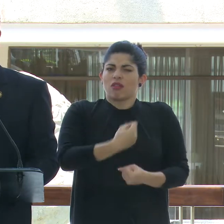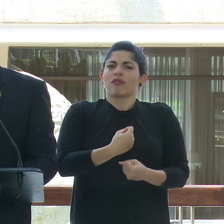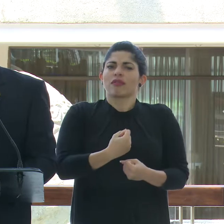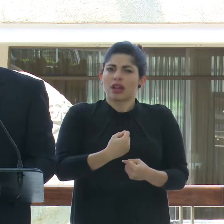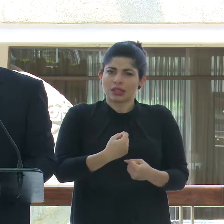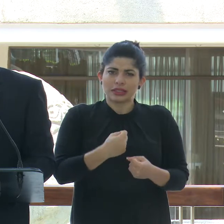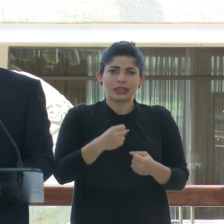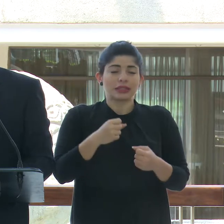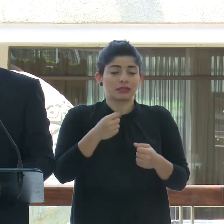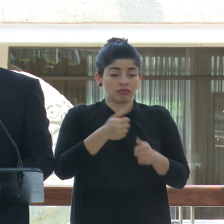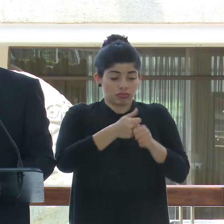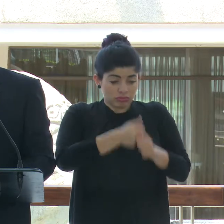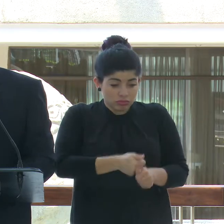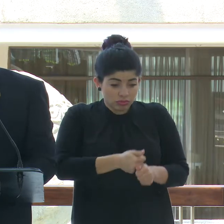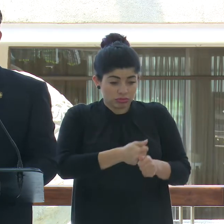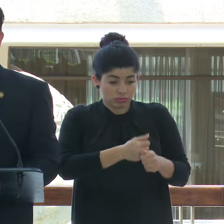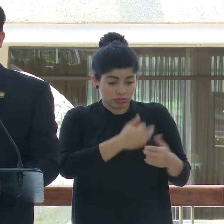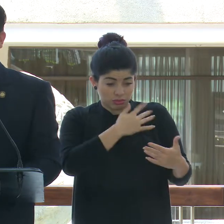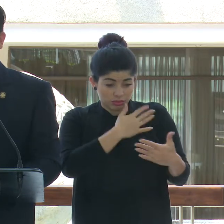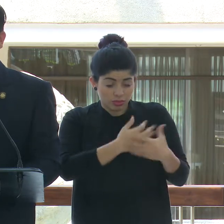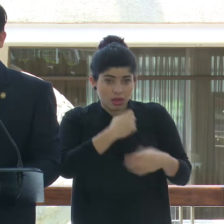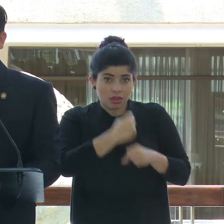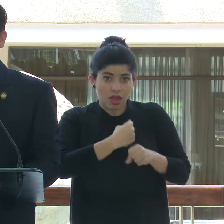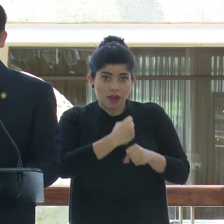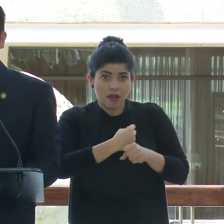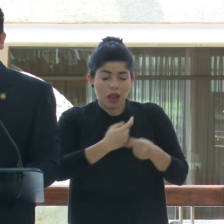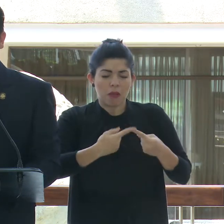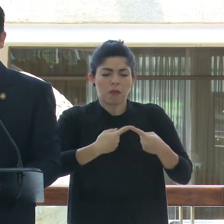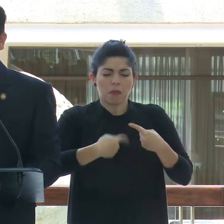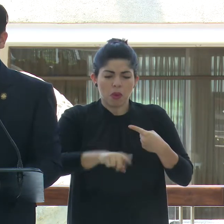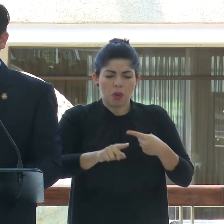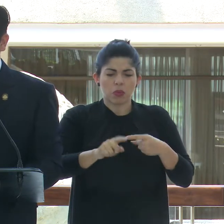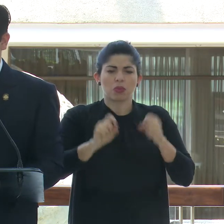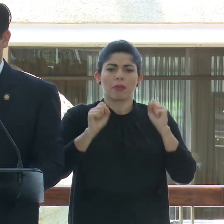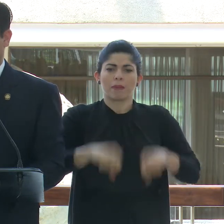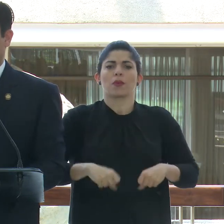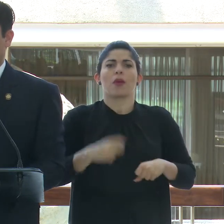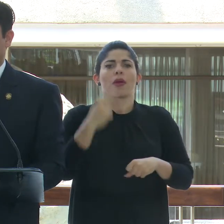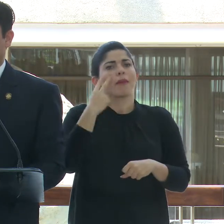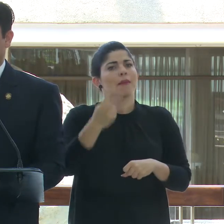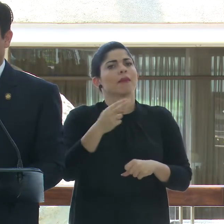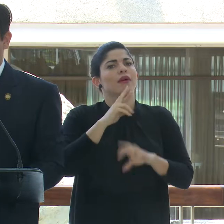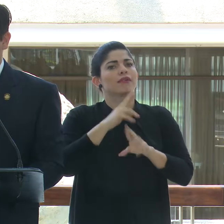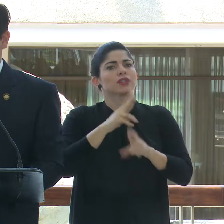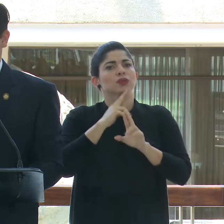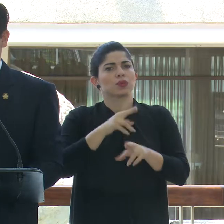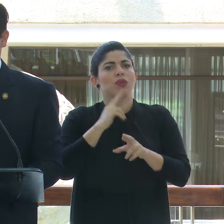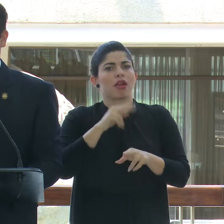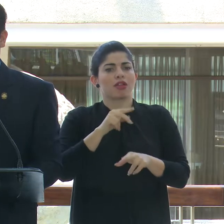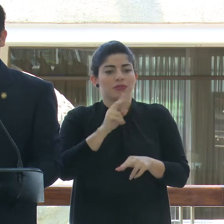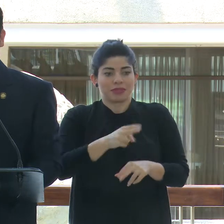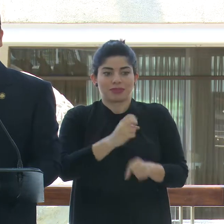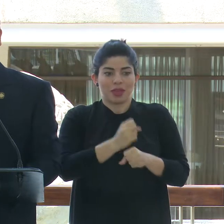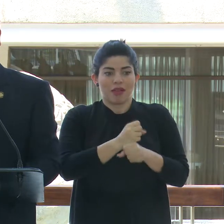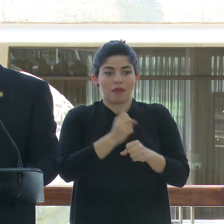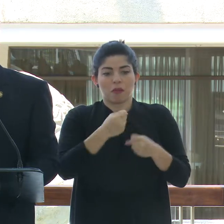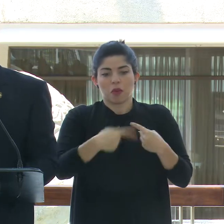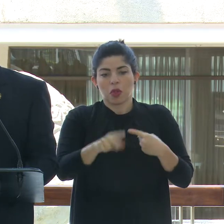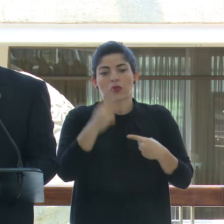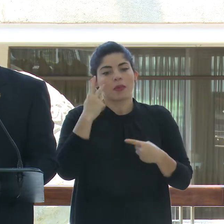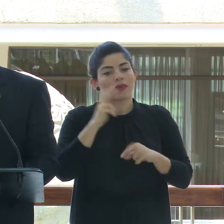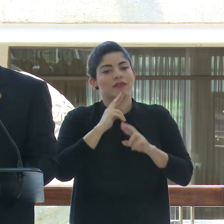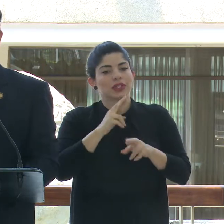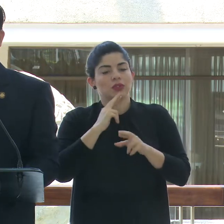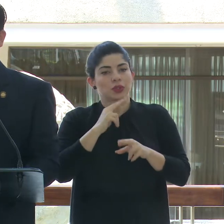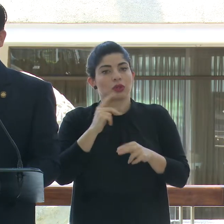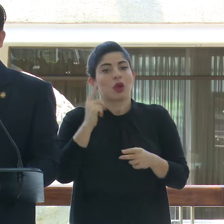fundamentados en ese trabajo, prontamente podremos ver los frutos del mismo y verlo en el